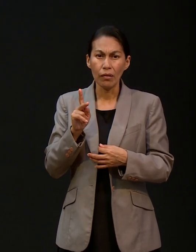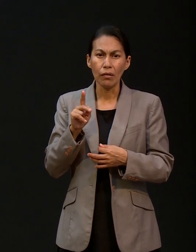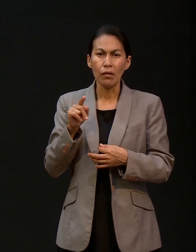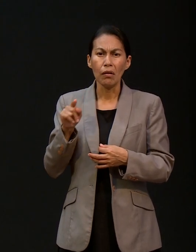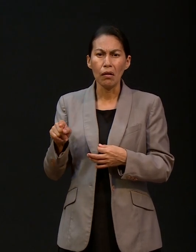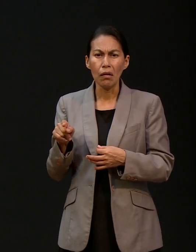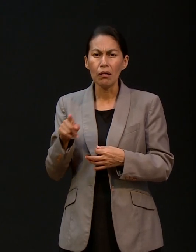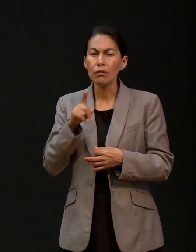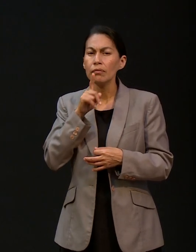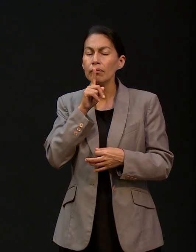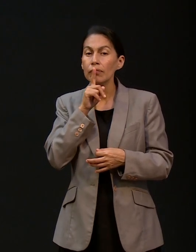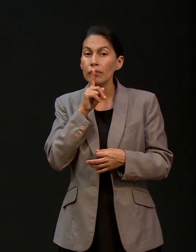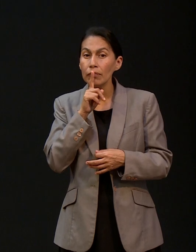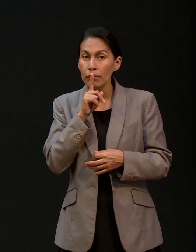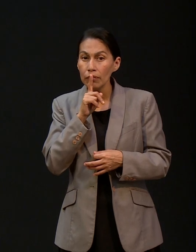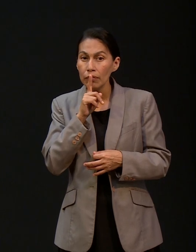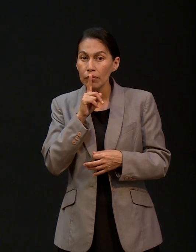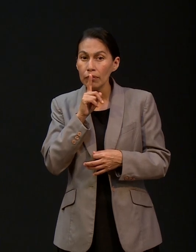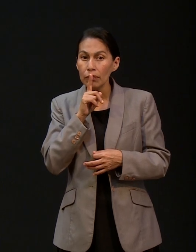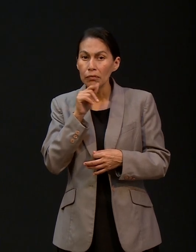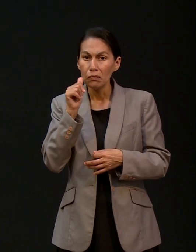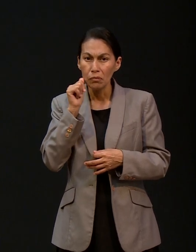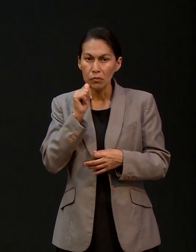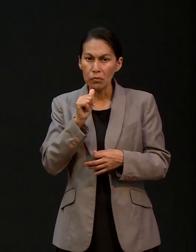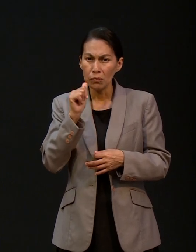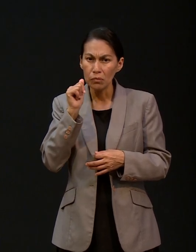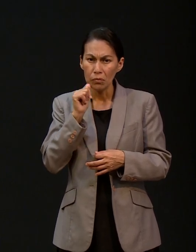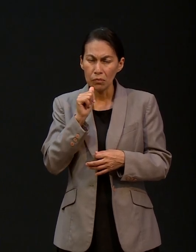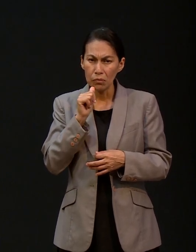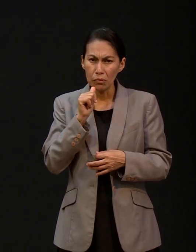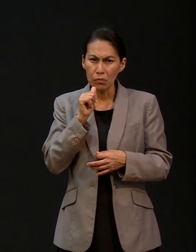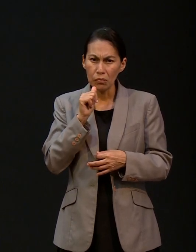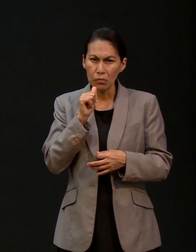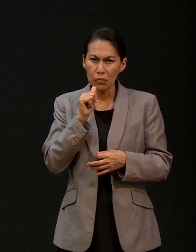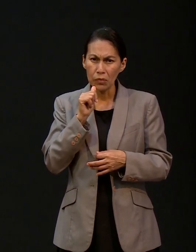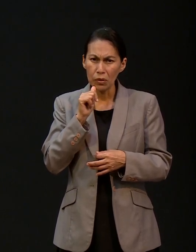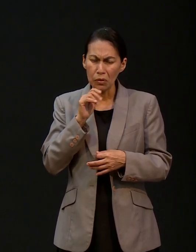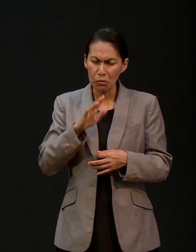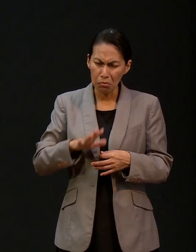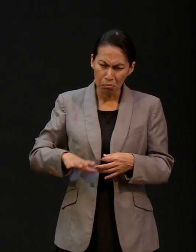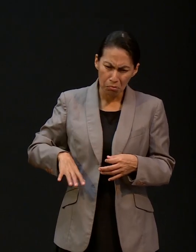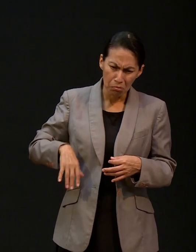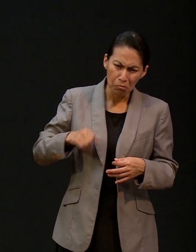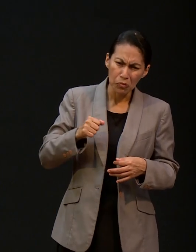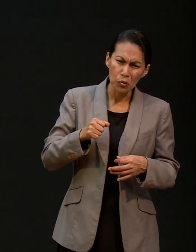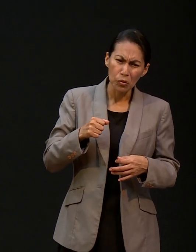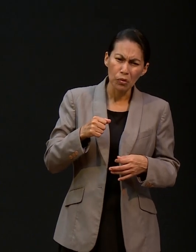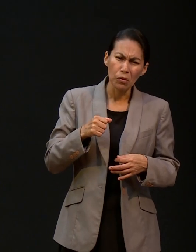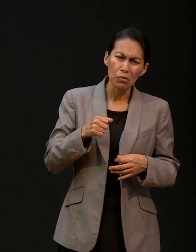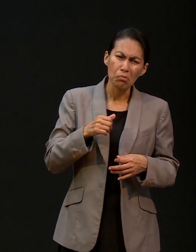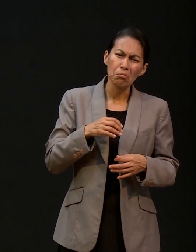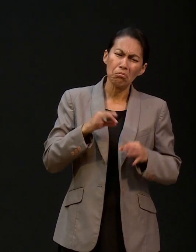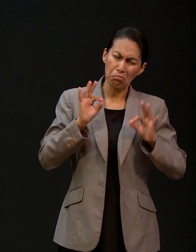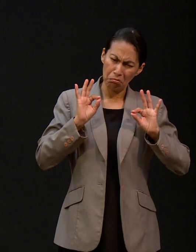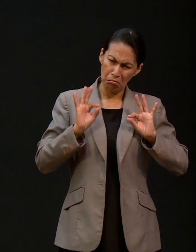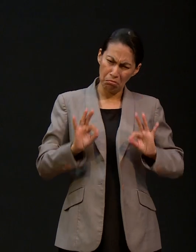persona reservada, trató siempre hasta el último momento de no expresar